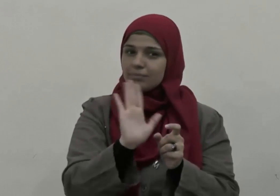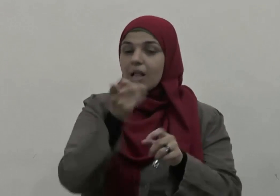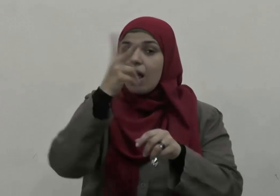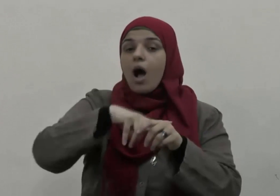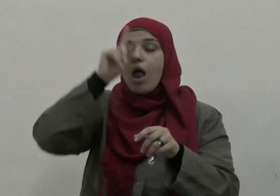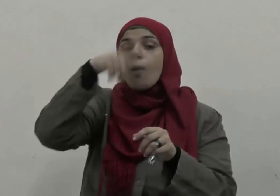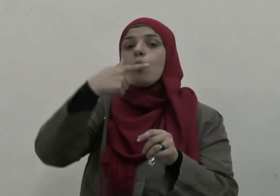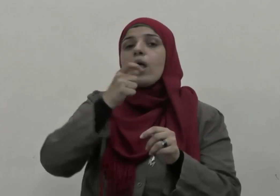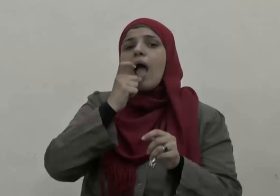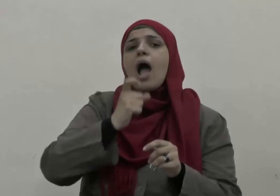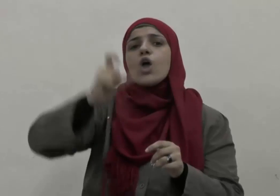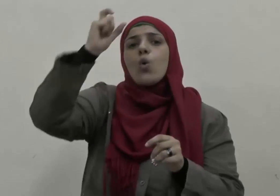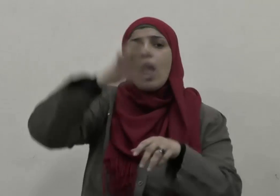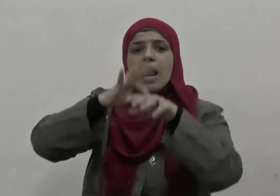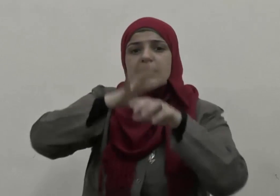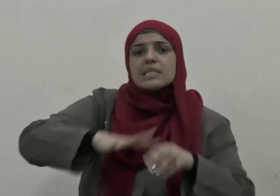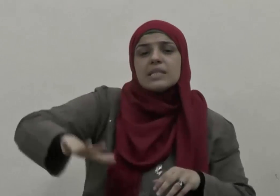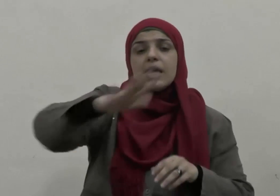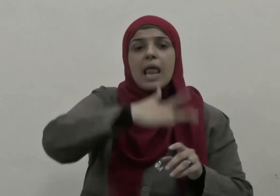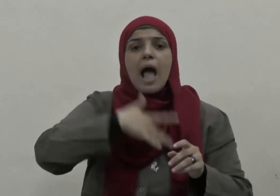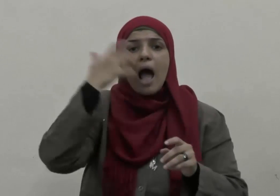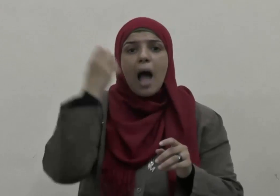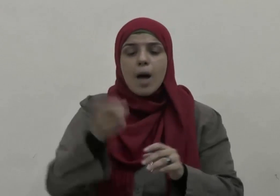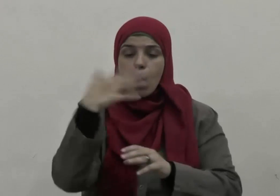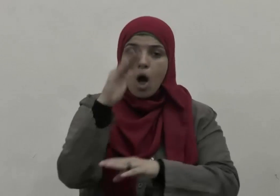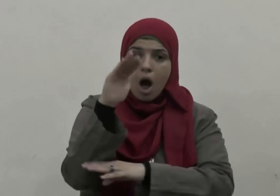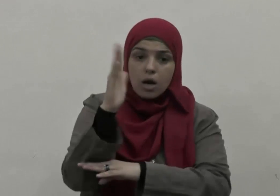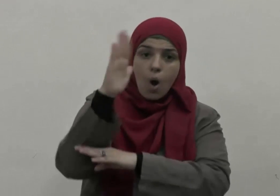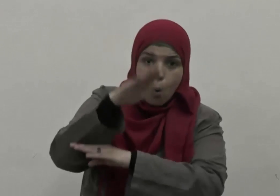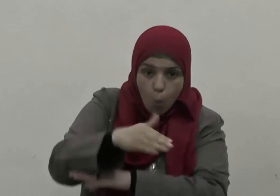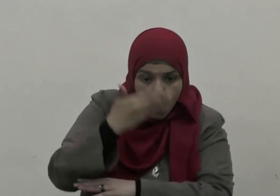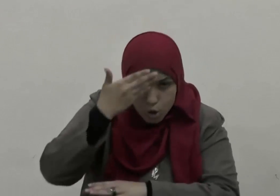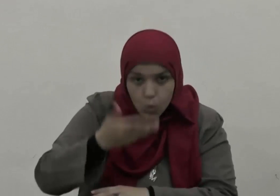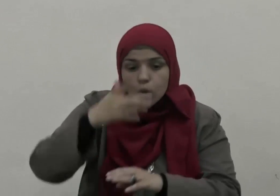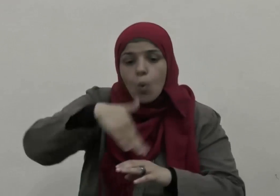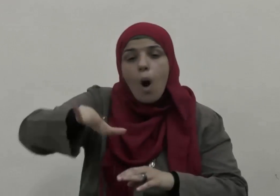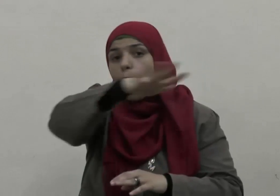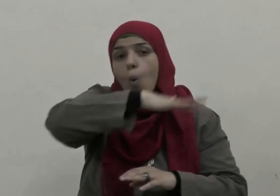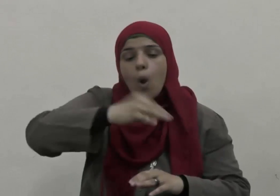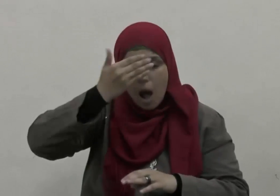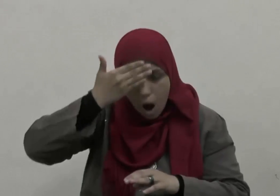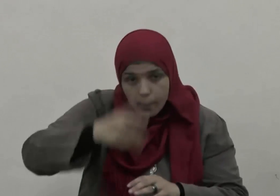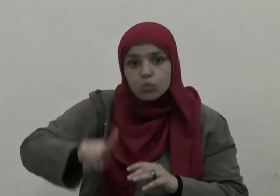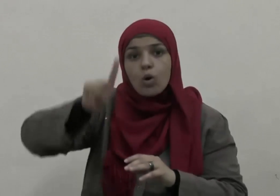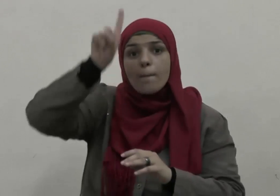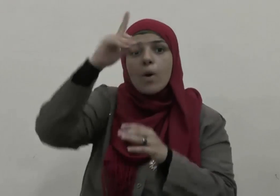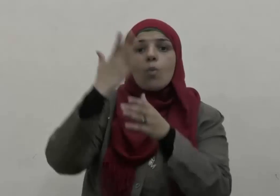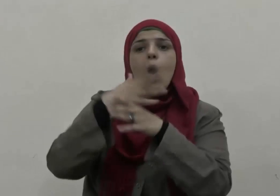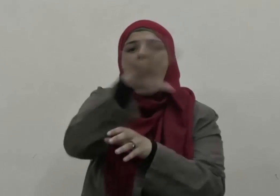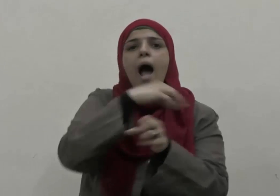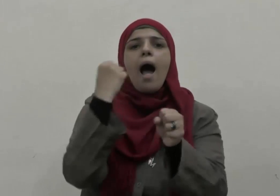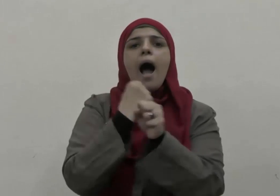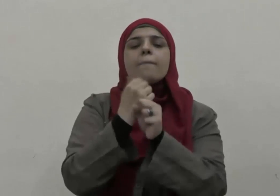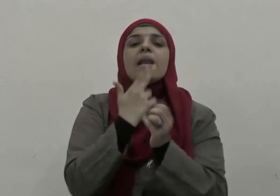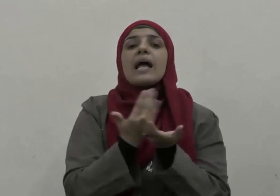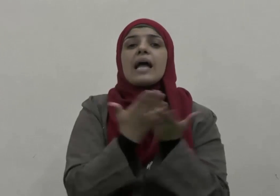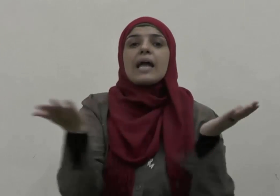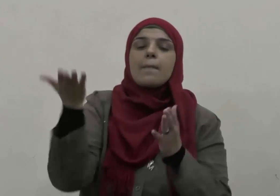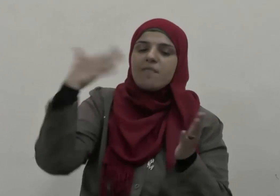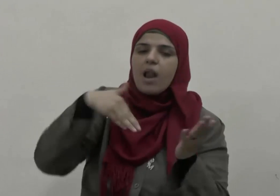يا أيها الذين آمنوا اركعوا واسجدوا واعبدوا ربكم وفعلوا الخير لعلكم